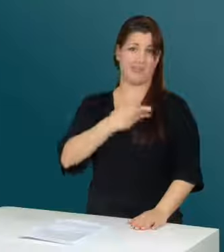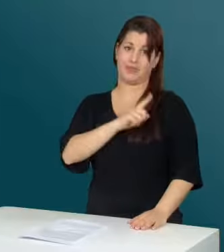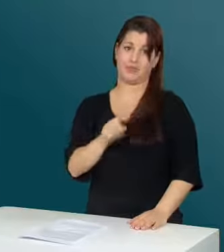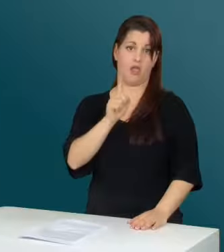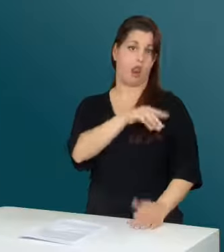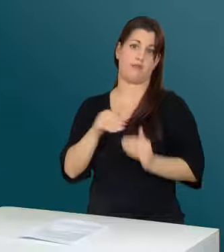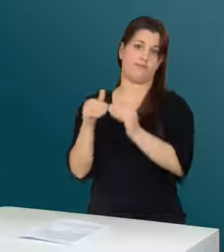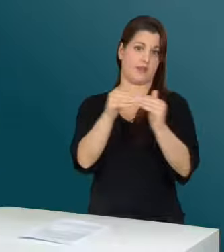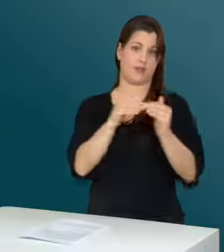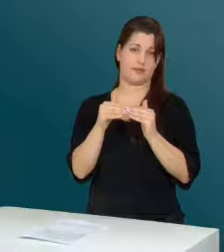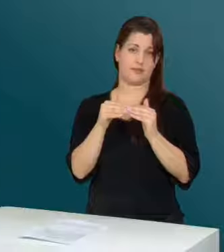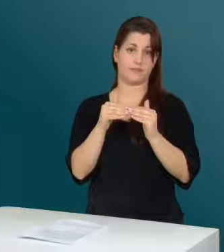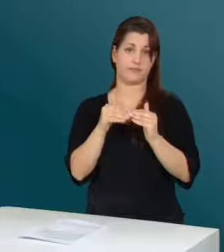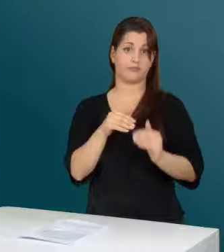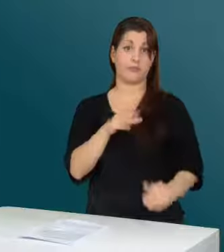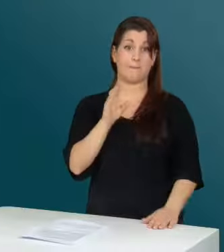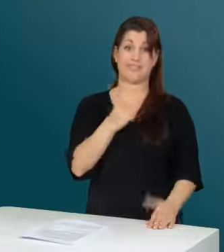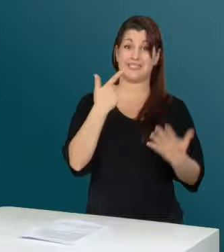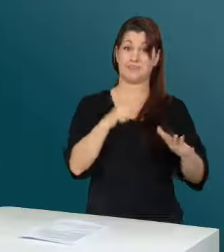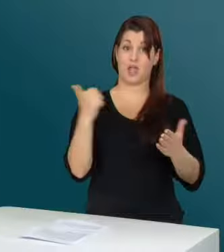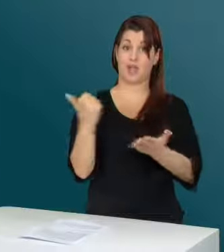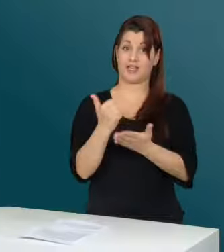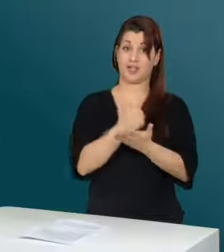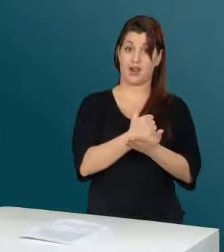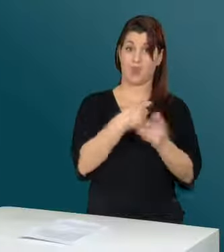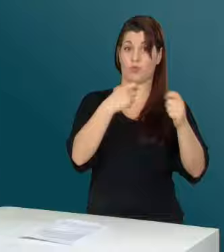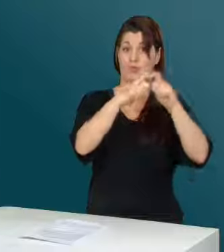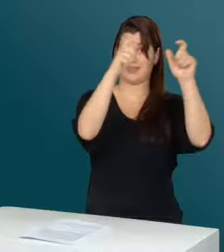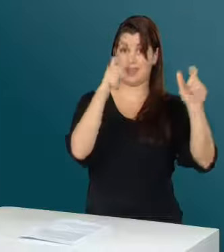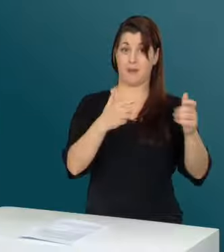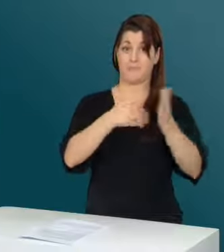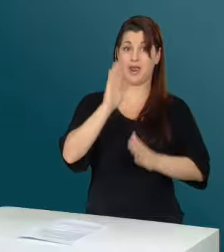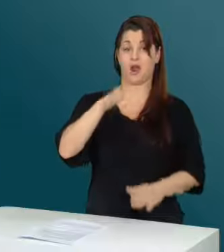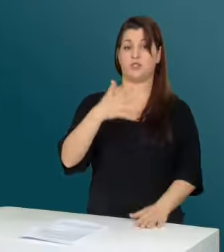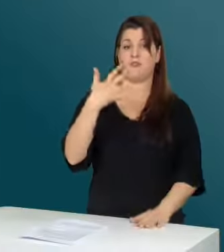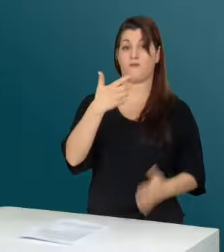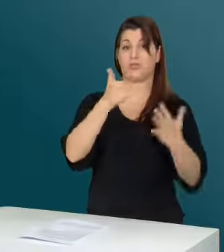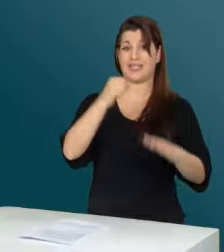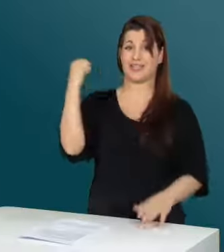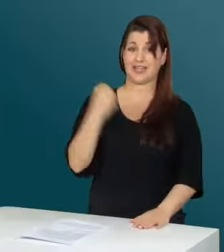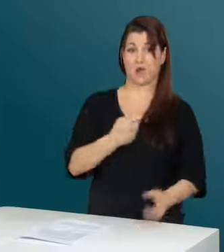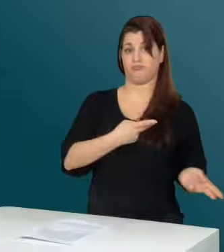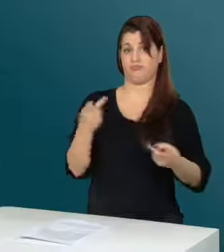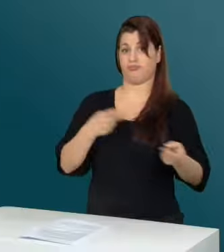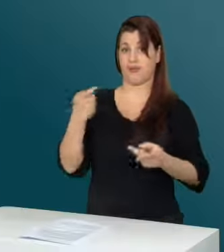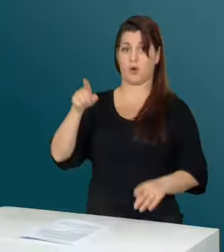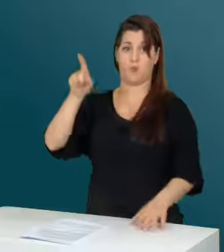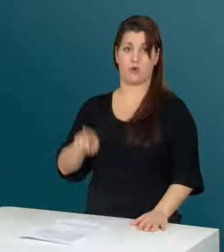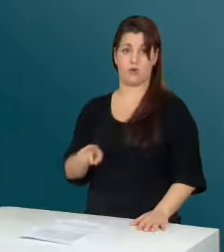die behinderte Menschen anstellen. Mit 70 Angestellten verteilt das Unternehmen mehr als 65'000 Sendungen pro